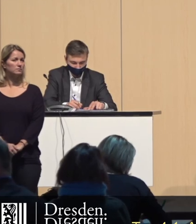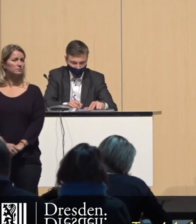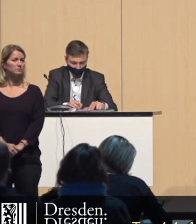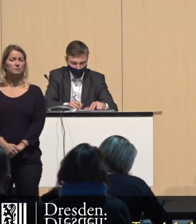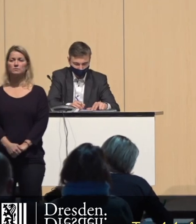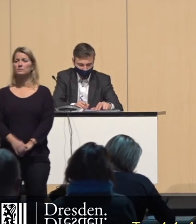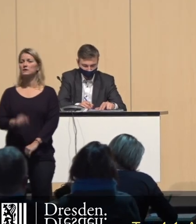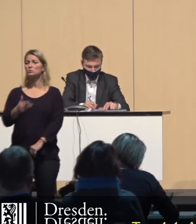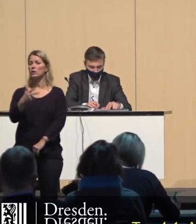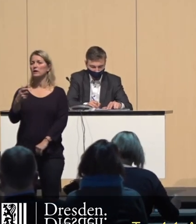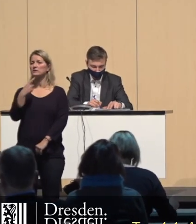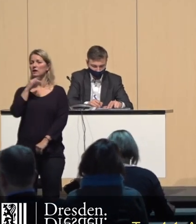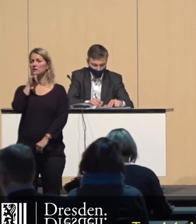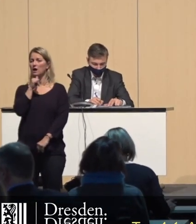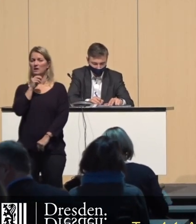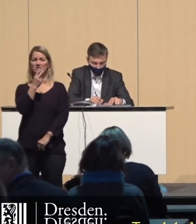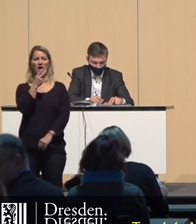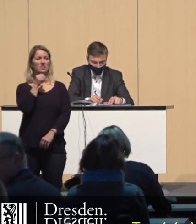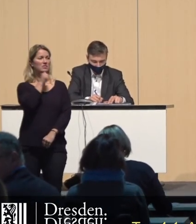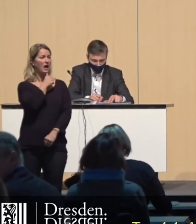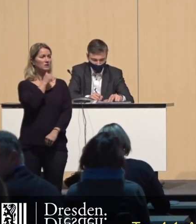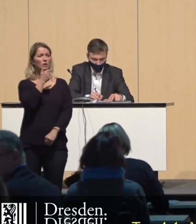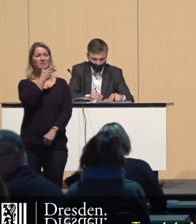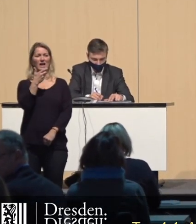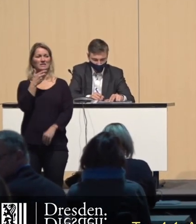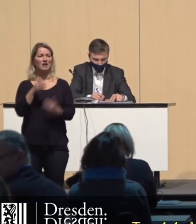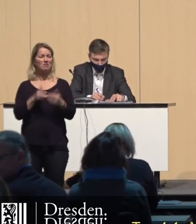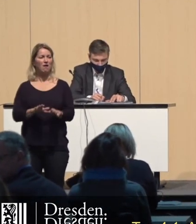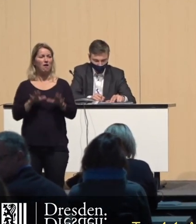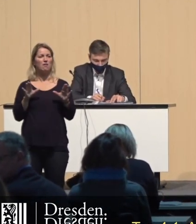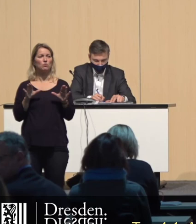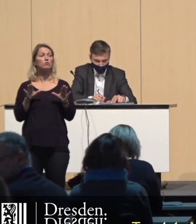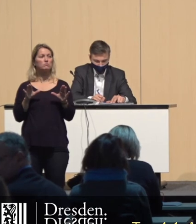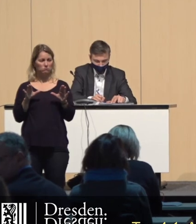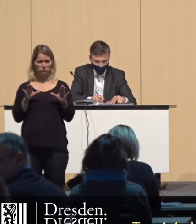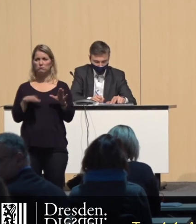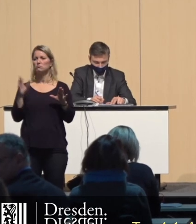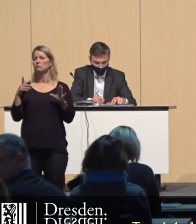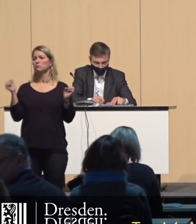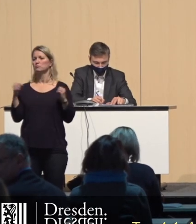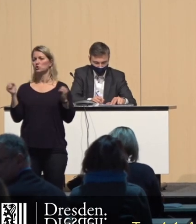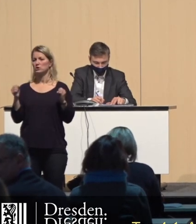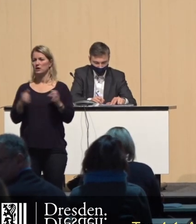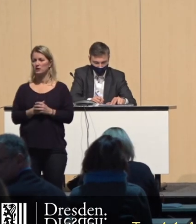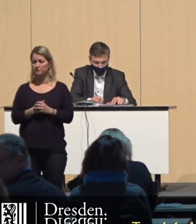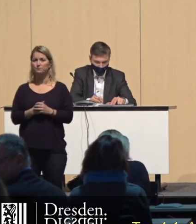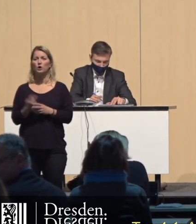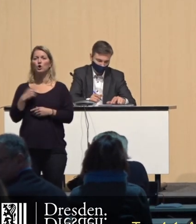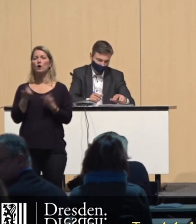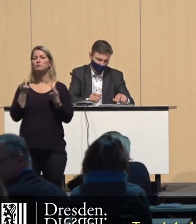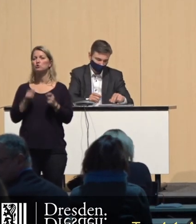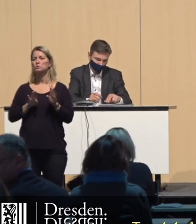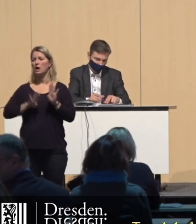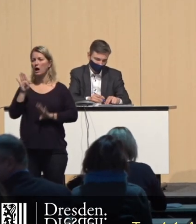32 Ja, 2 Nein, 32 Enthaltungen dann so erst mal beschlossen. Und damit kommen wir zur Schlussabstimmung